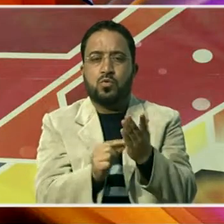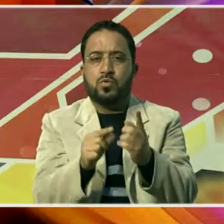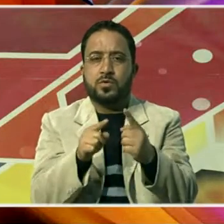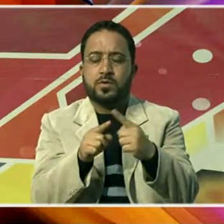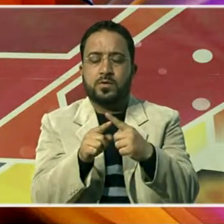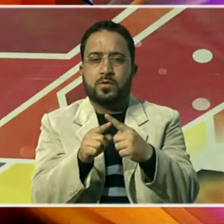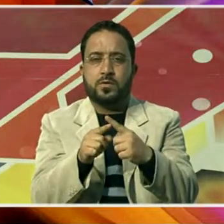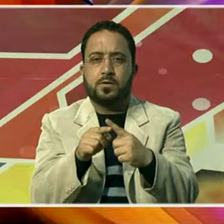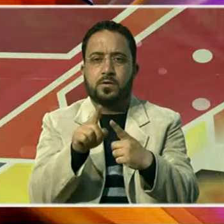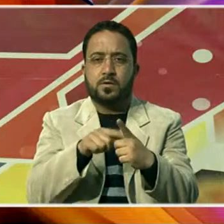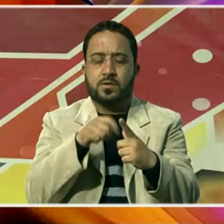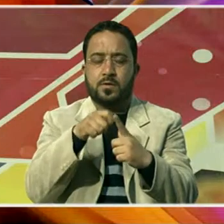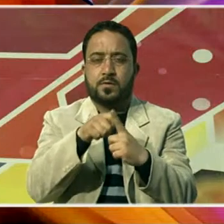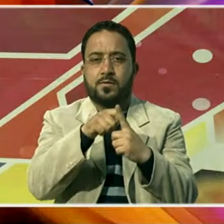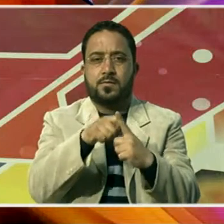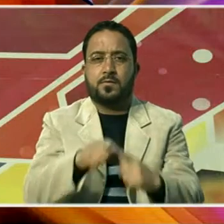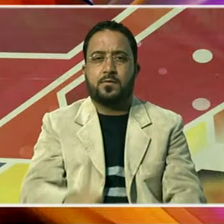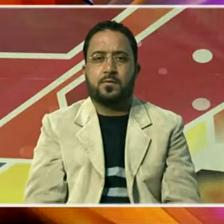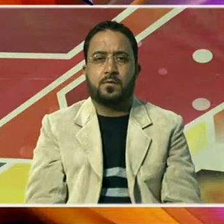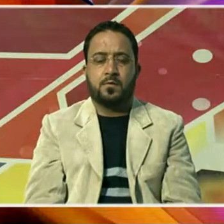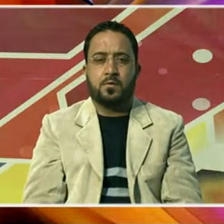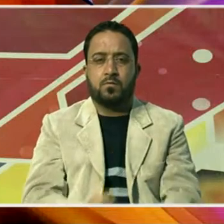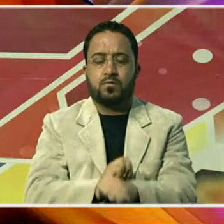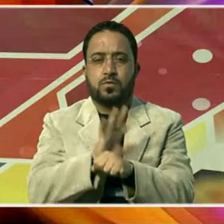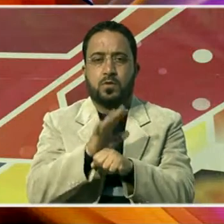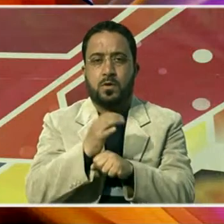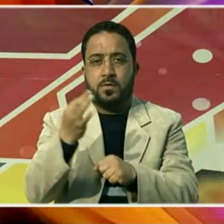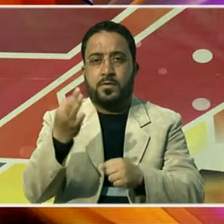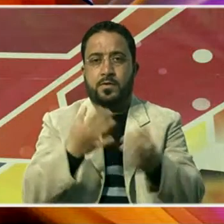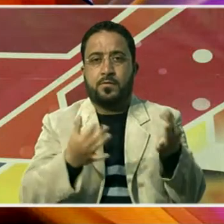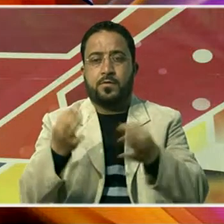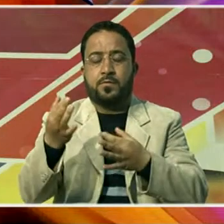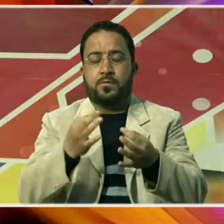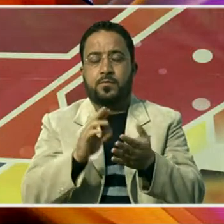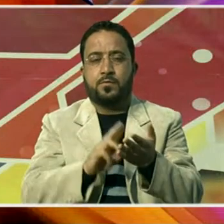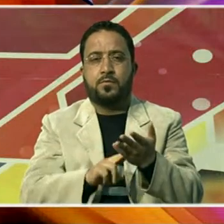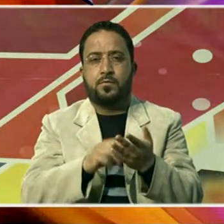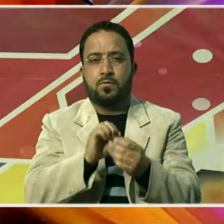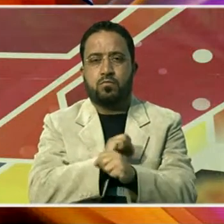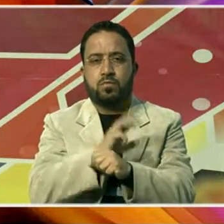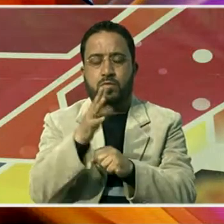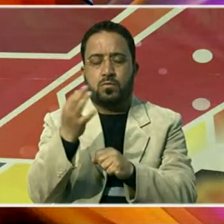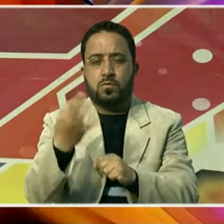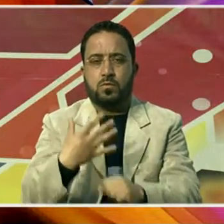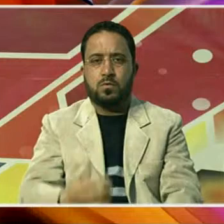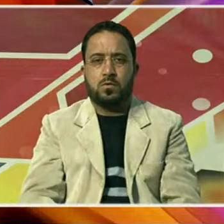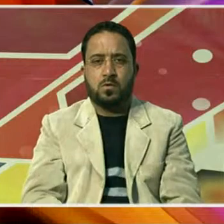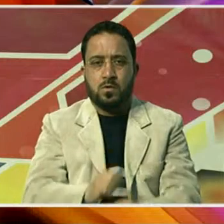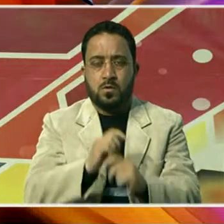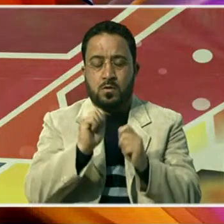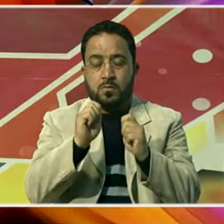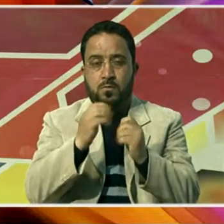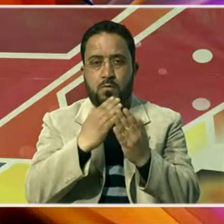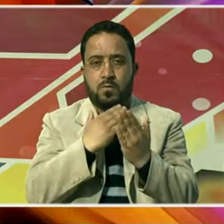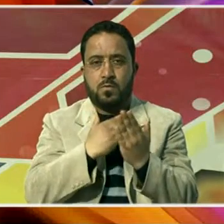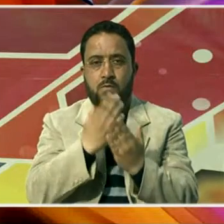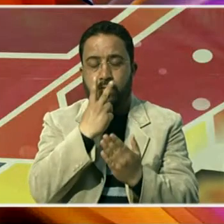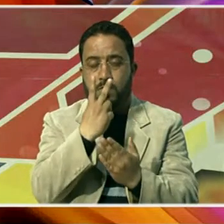صورتحال اور نئے معاملات سامنے آنے کے رجحان کا جائزہ لینے کے بعد